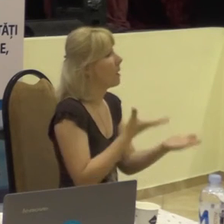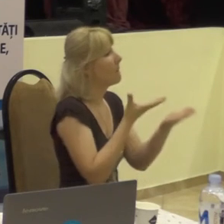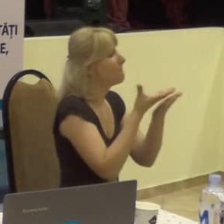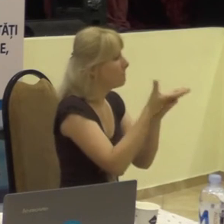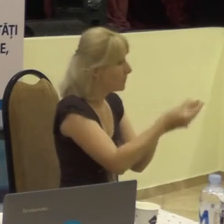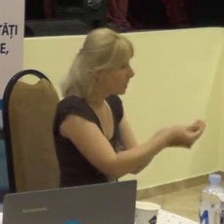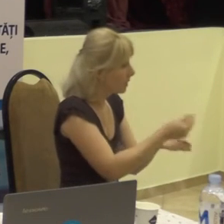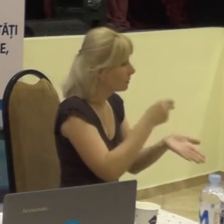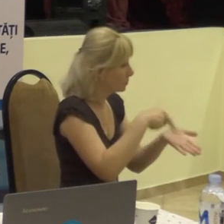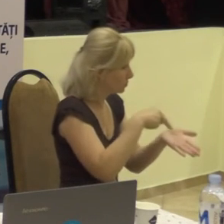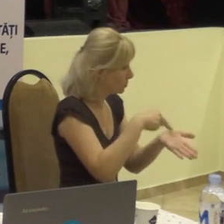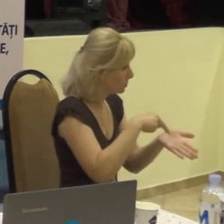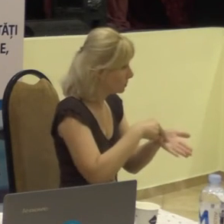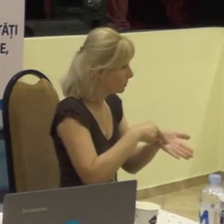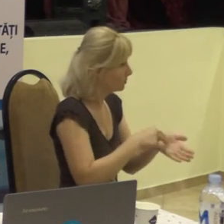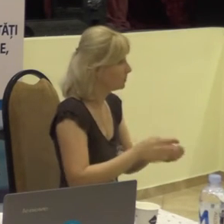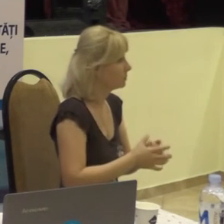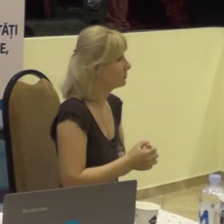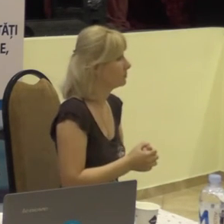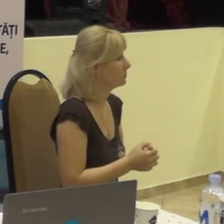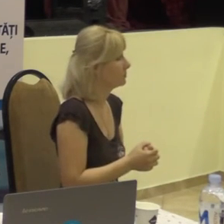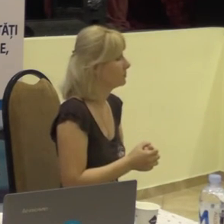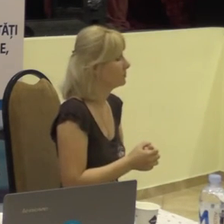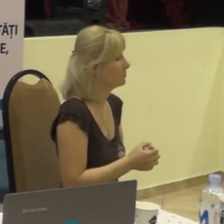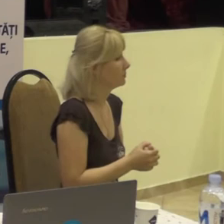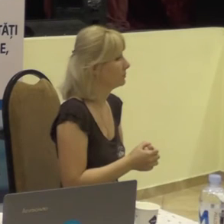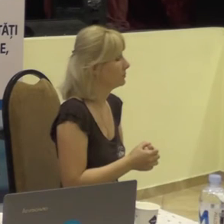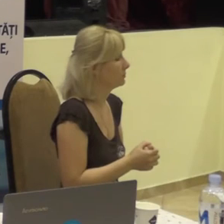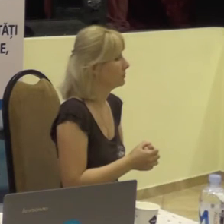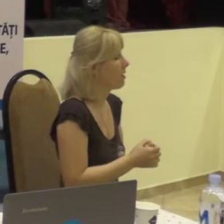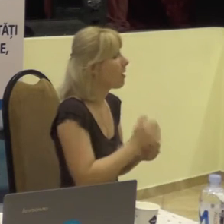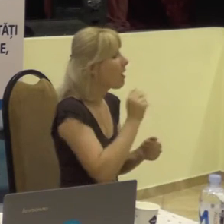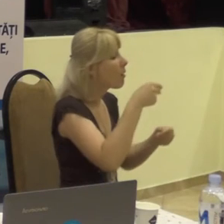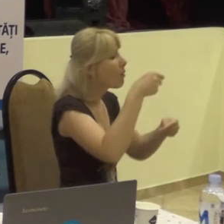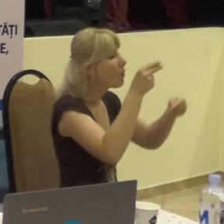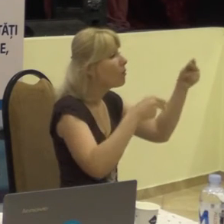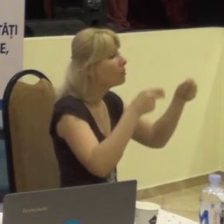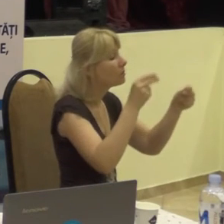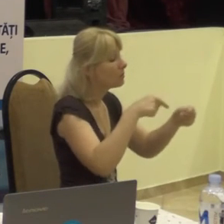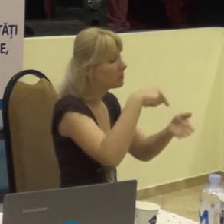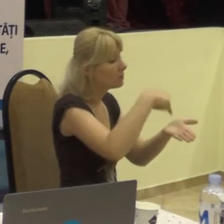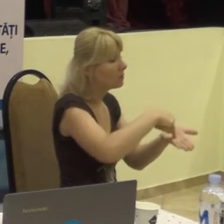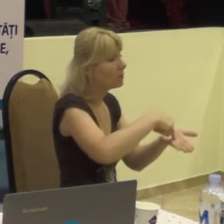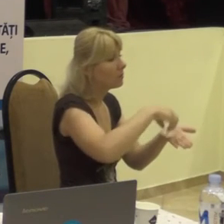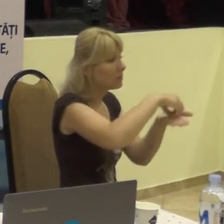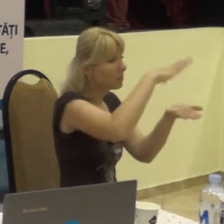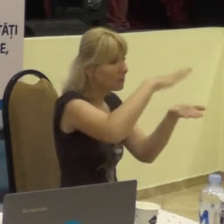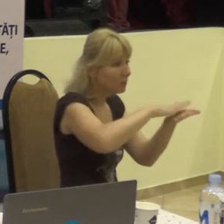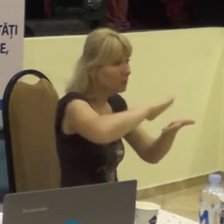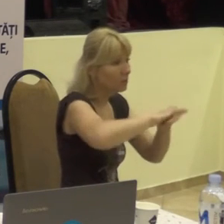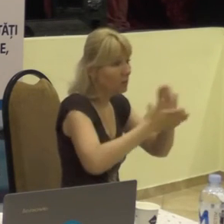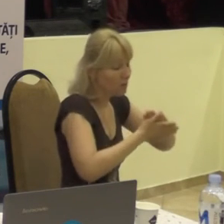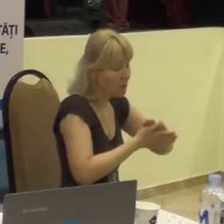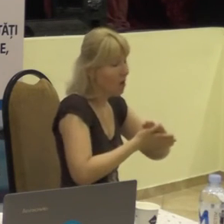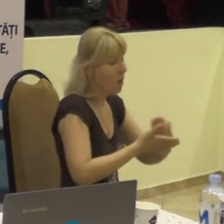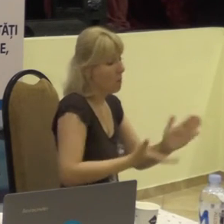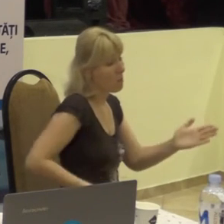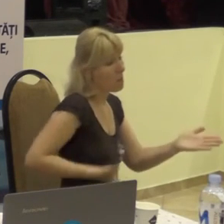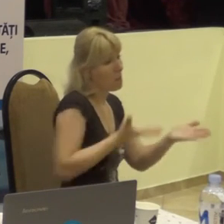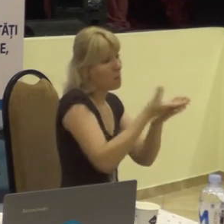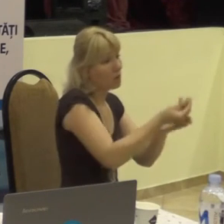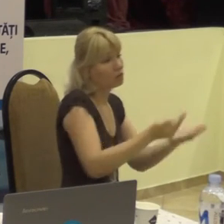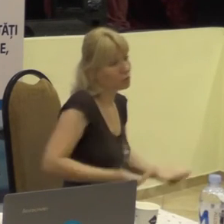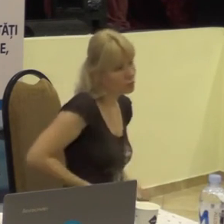Plata se face conform contractului ori în numerar, ori